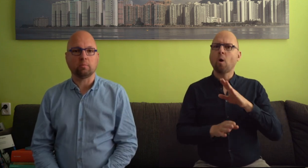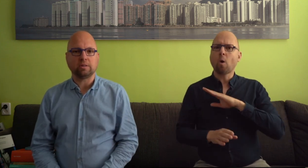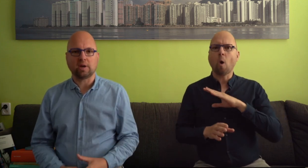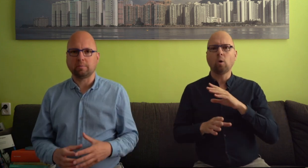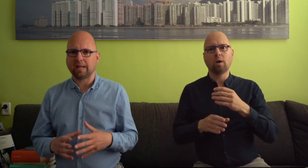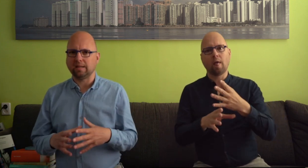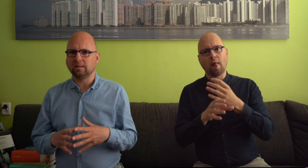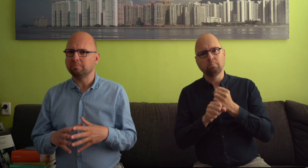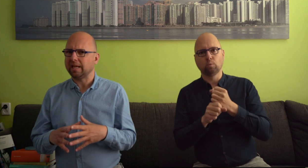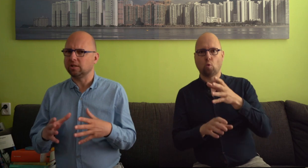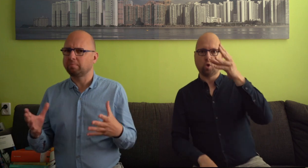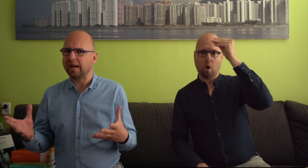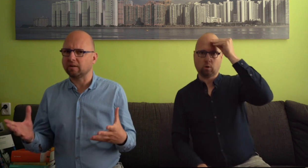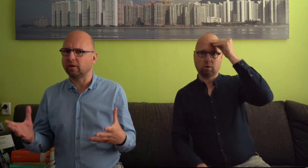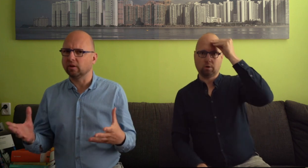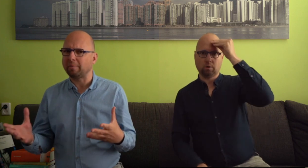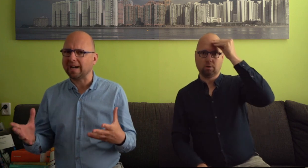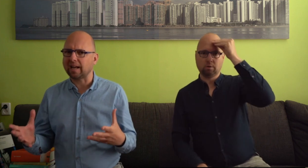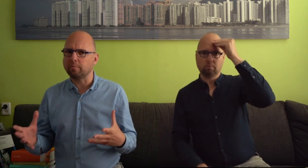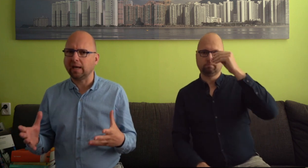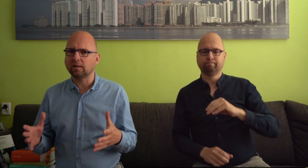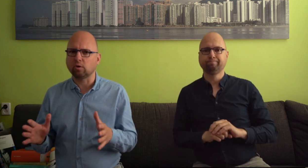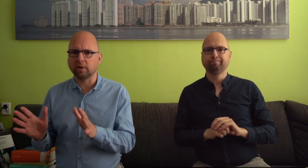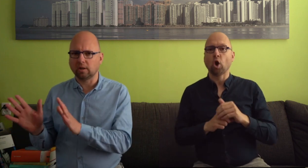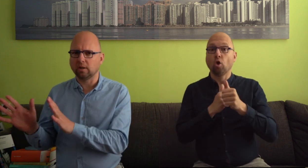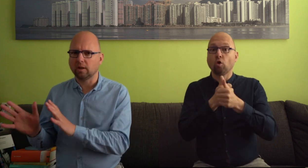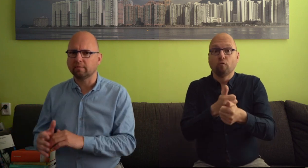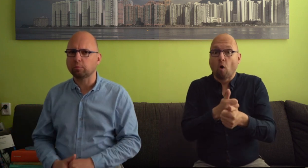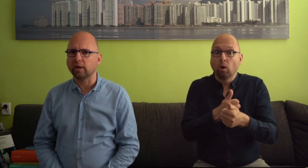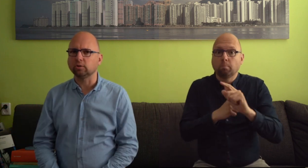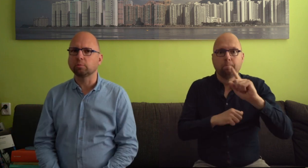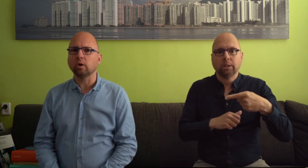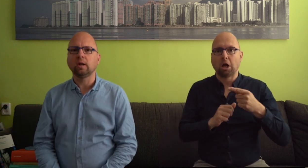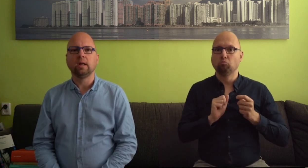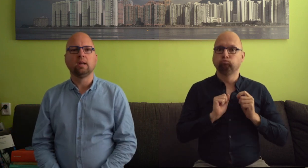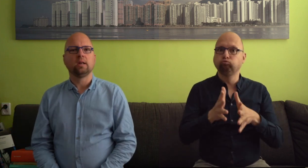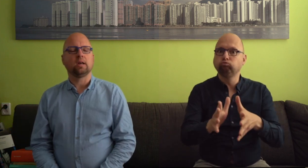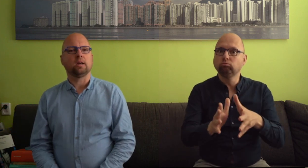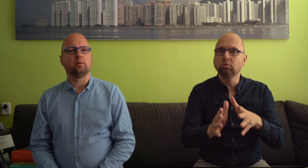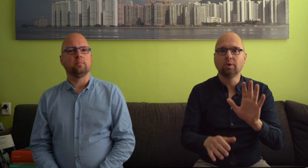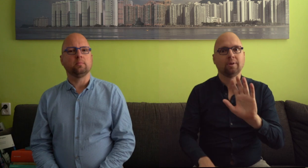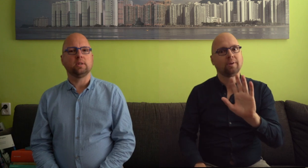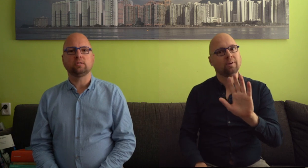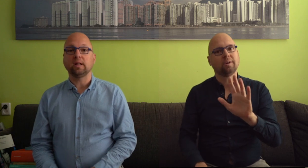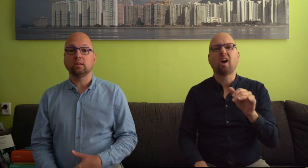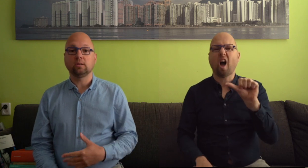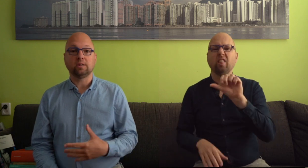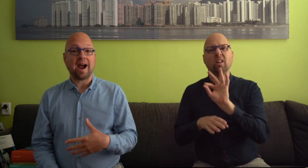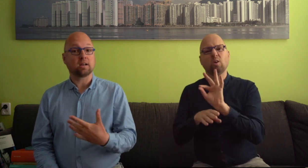En ook al bent u daar niet meteen spreker van een gebarentaal mee, daar kom ik in een ander webcollege op terug, het is wel een